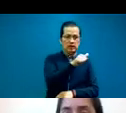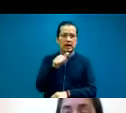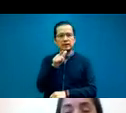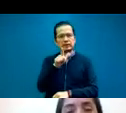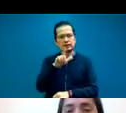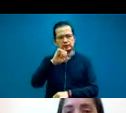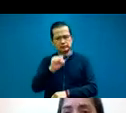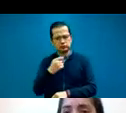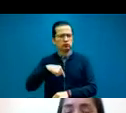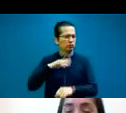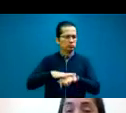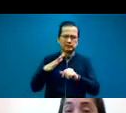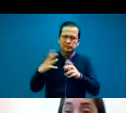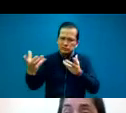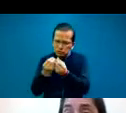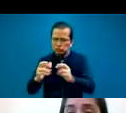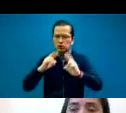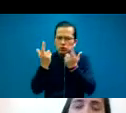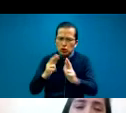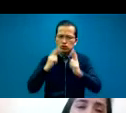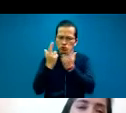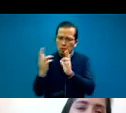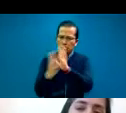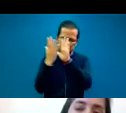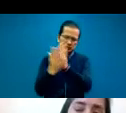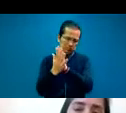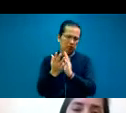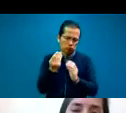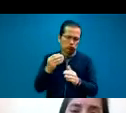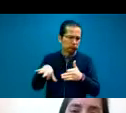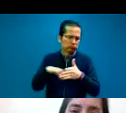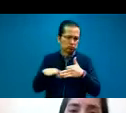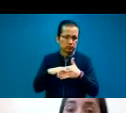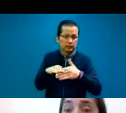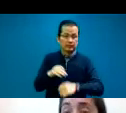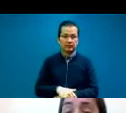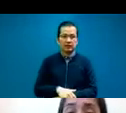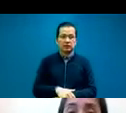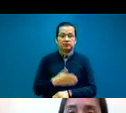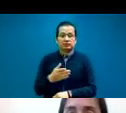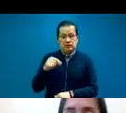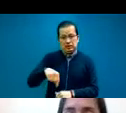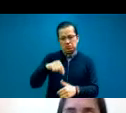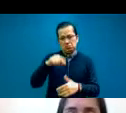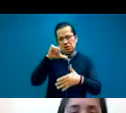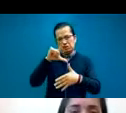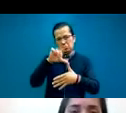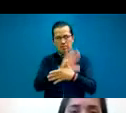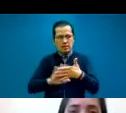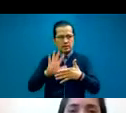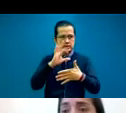activamente de las reuniones regionales de Latinoamérica y el Caribe